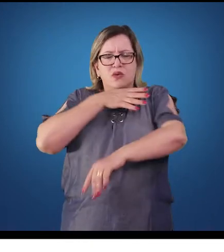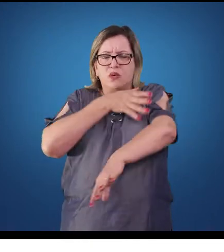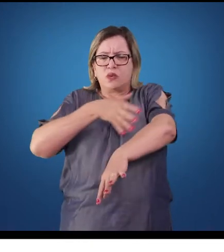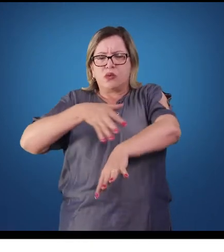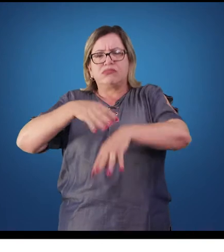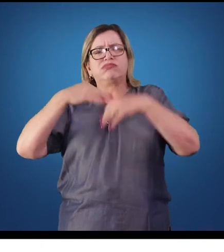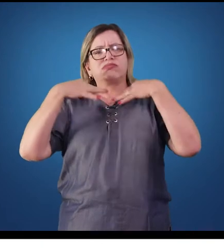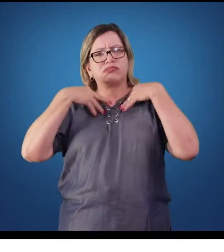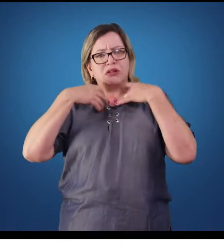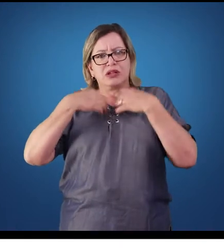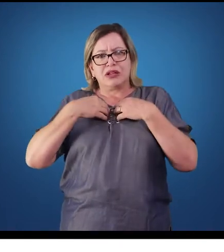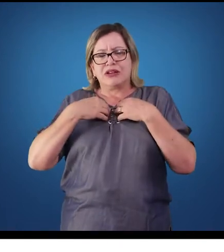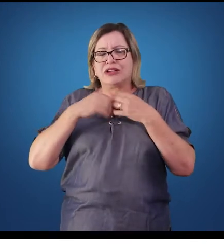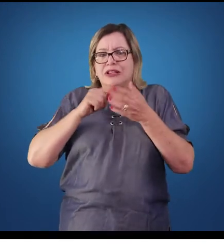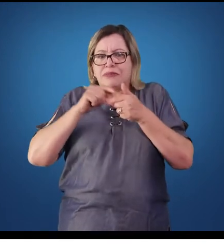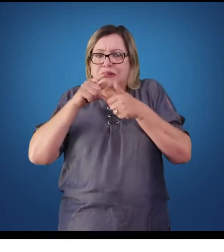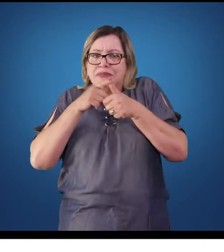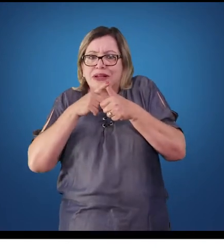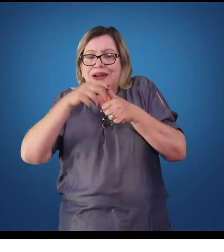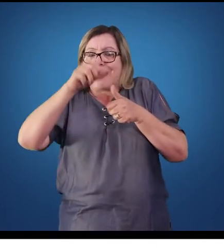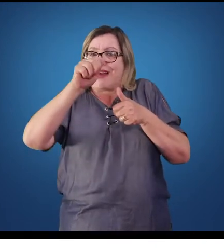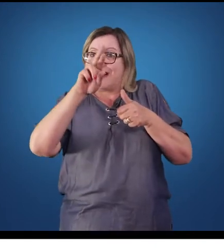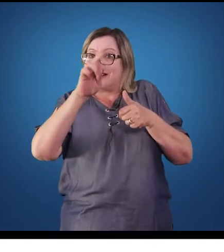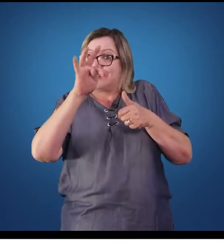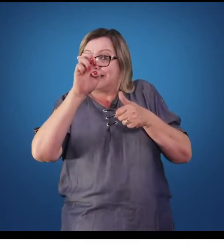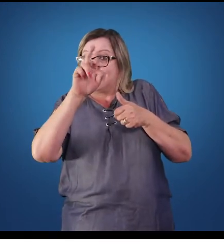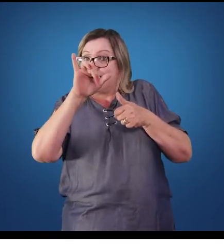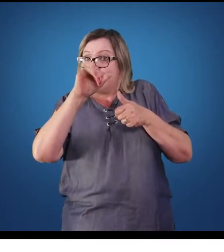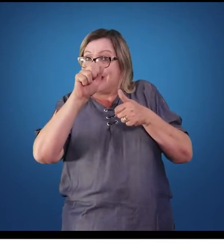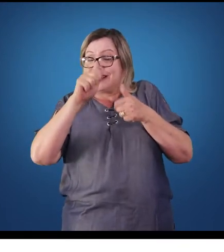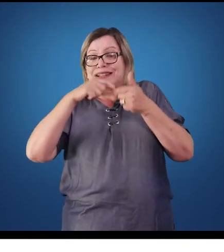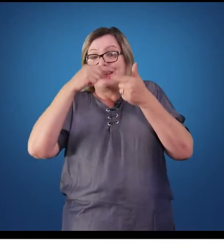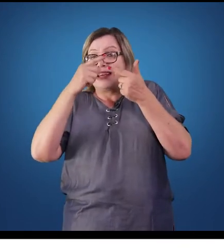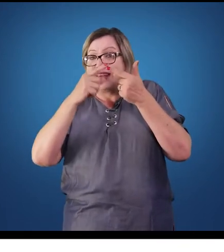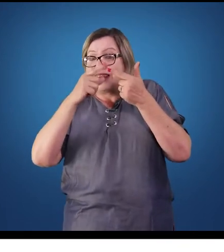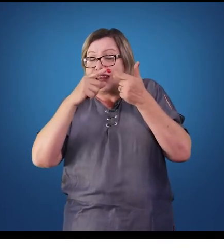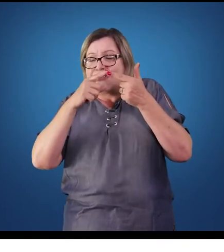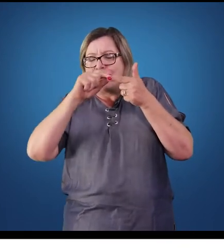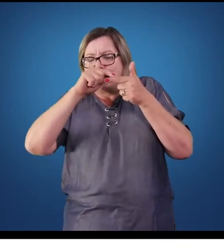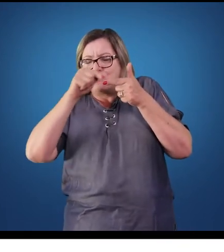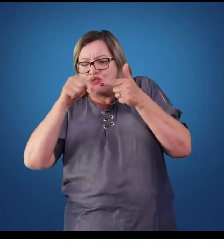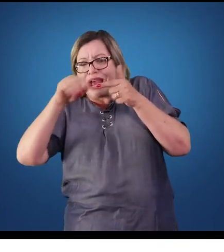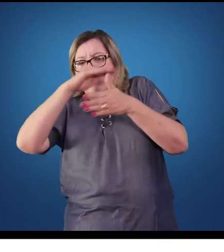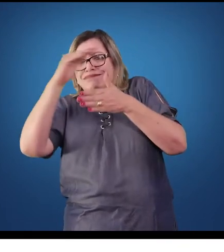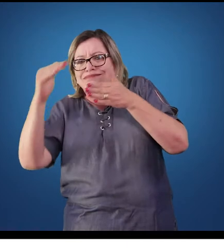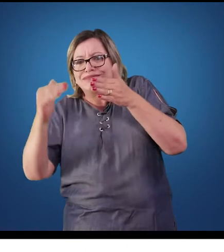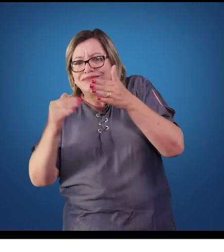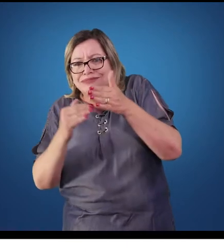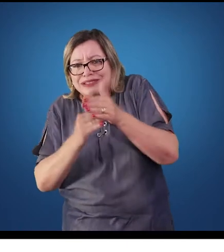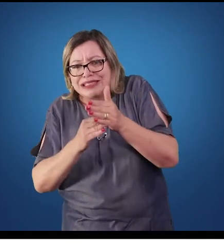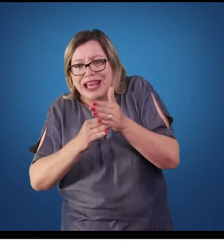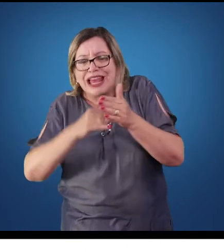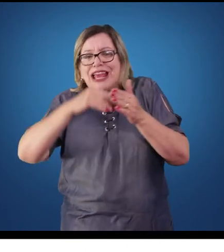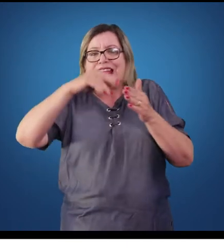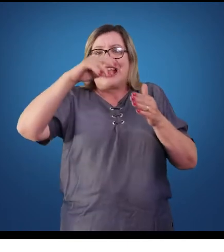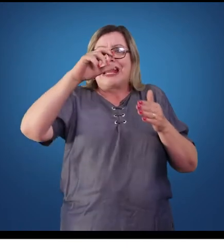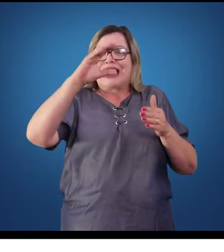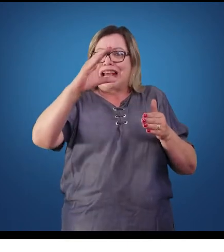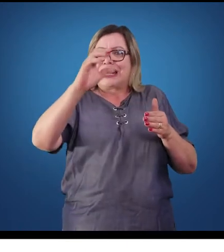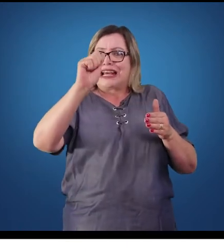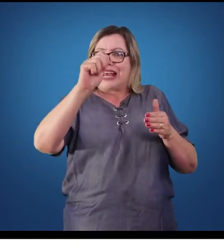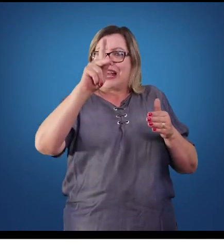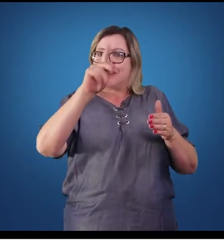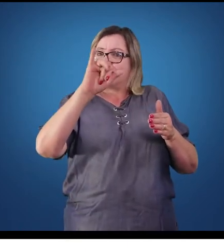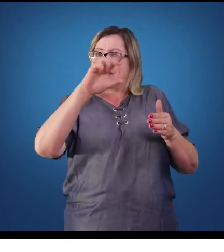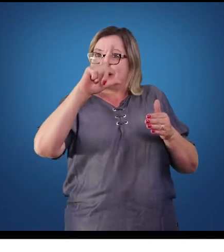de artérias para arteríolas até chegar aos capilares, dos capilares para as vênulas e das vênulas para as